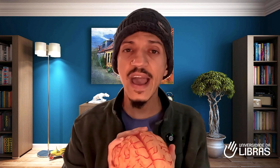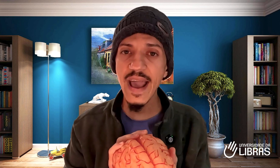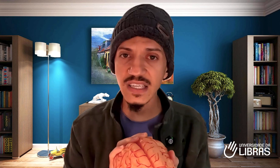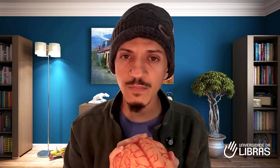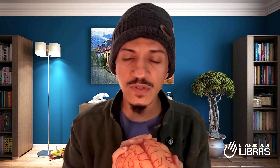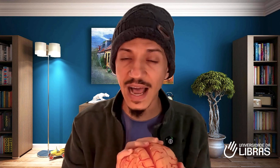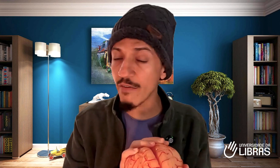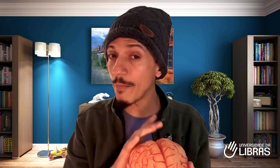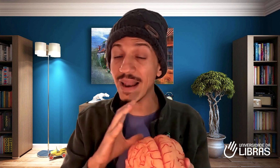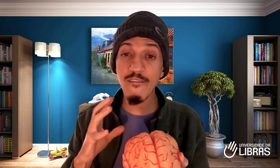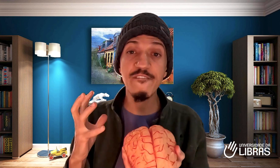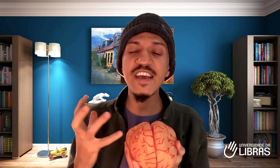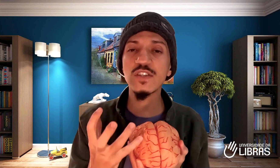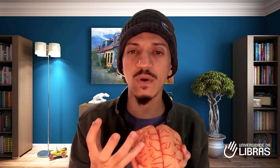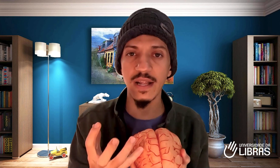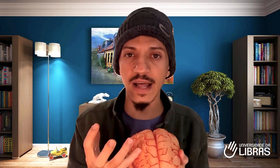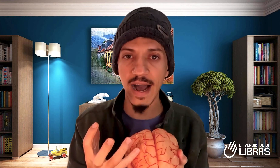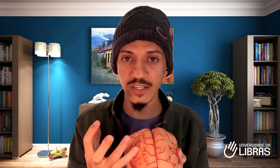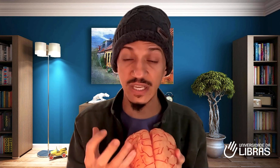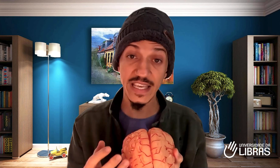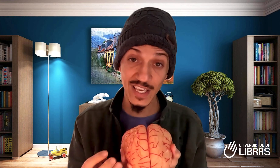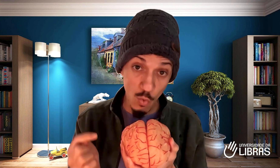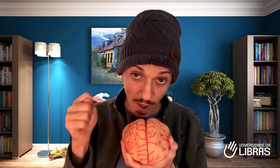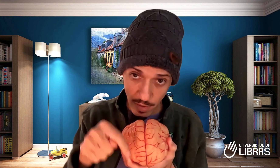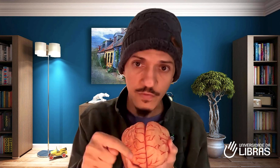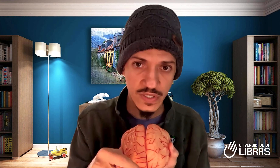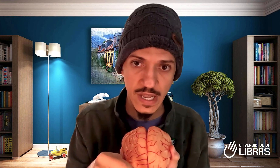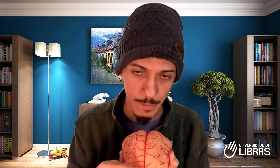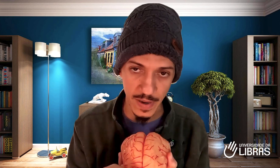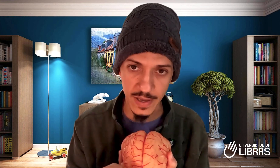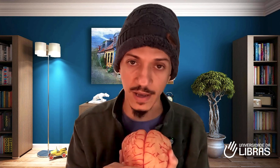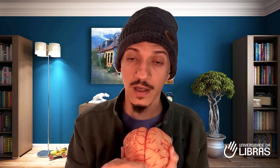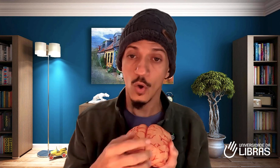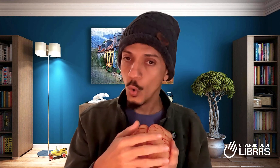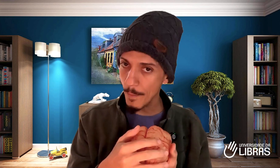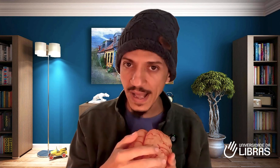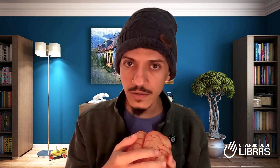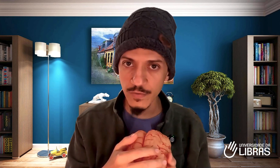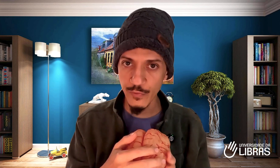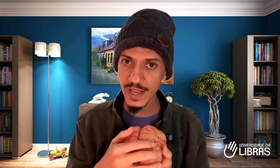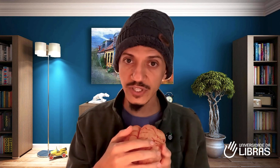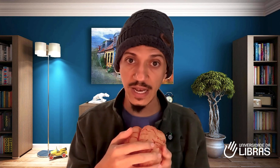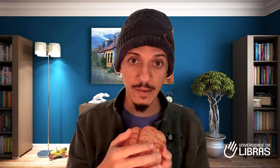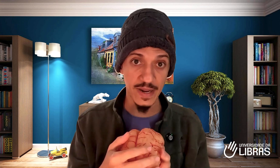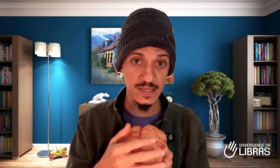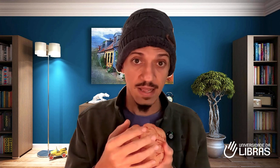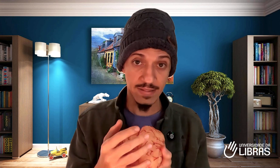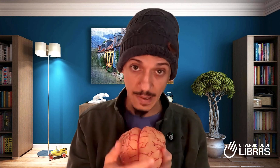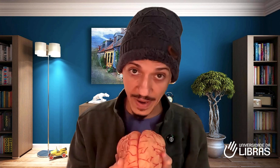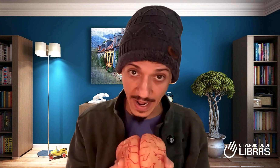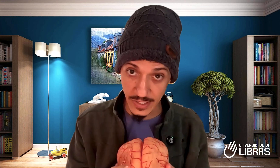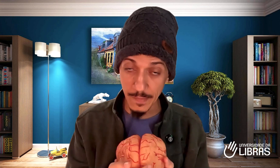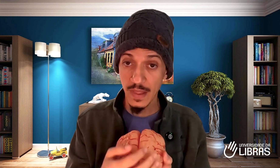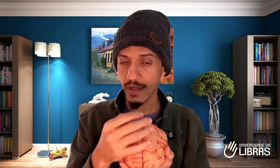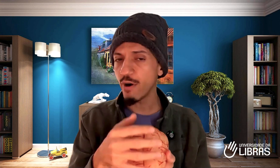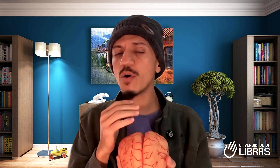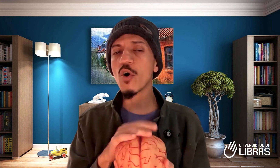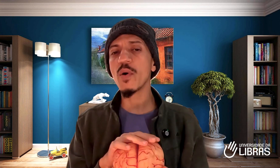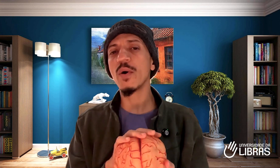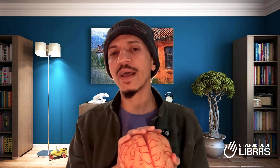responsável pela visualidade, e que quando você aplica o método fluente em Libras na prática, da forma como eu oriento